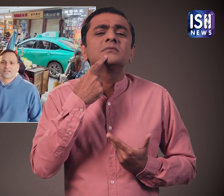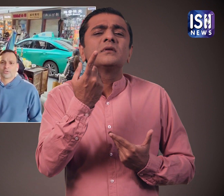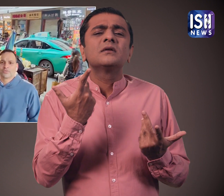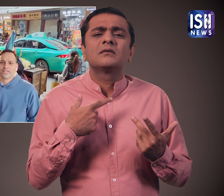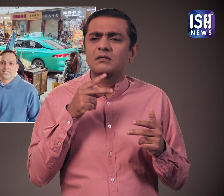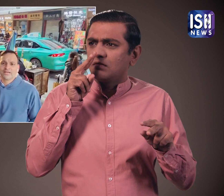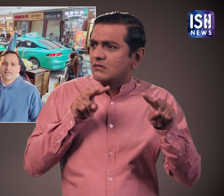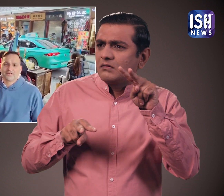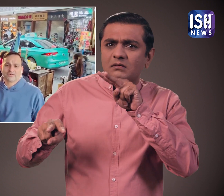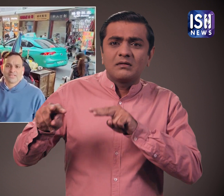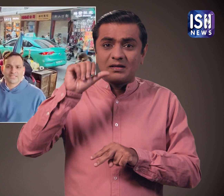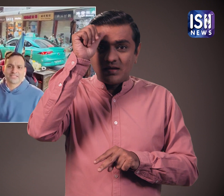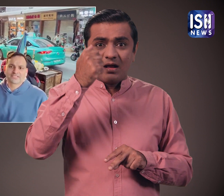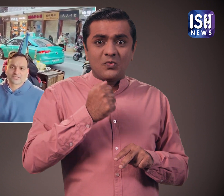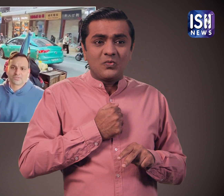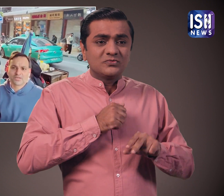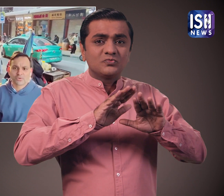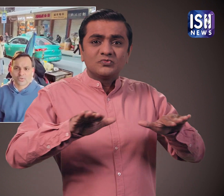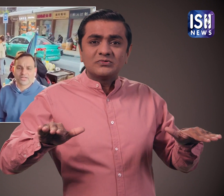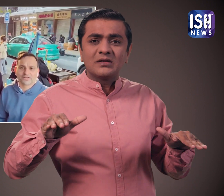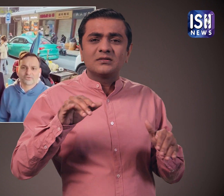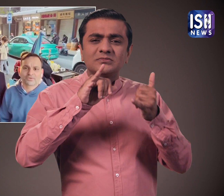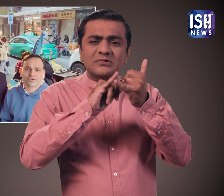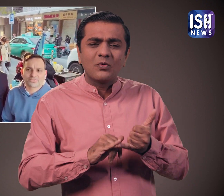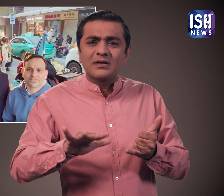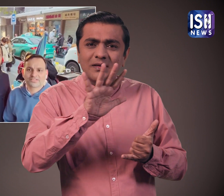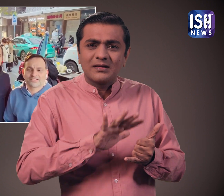क्याहां बड़ी संक्या में दक्षिन भारतिया चात्र रहते है